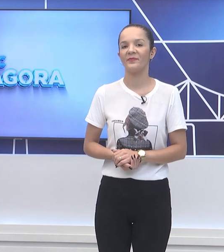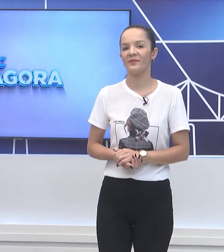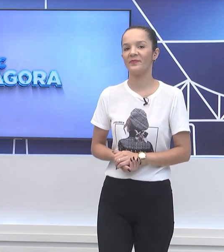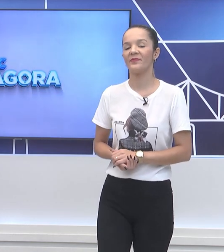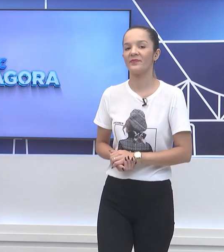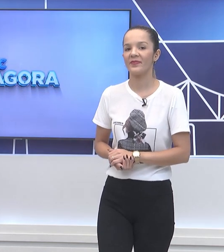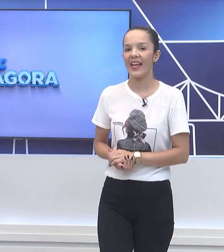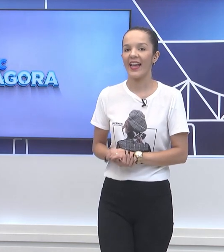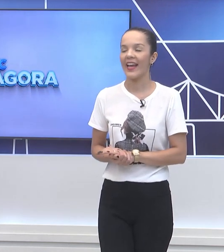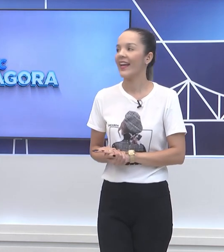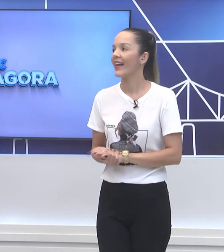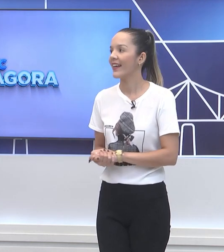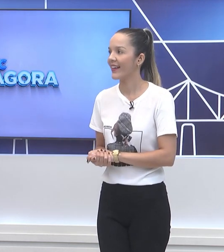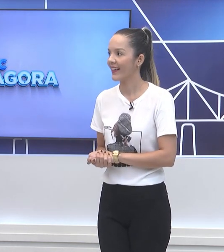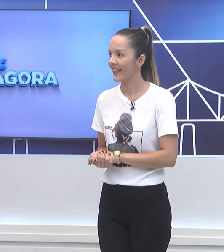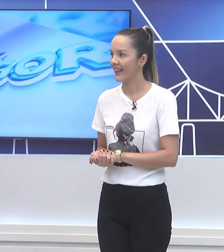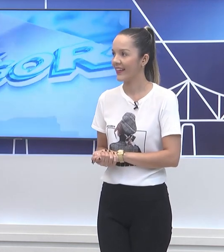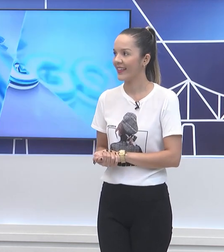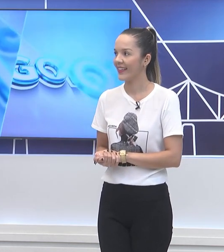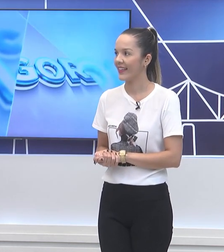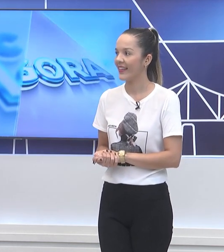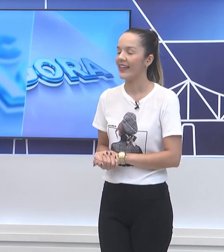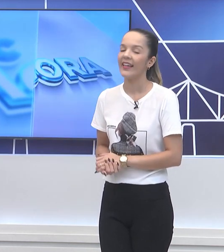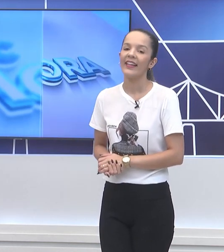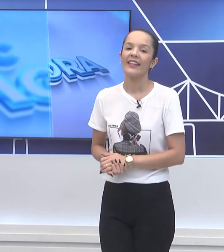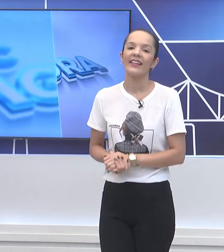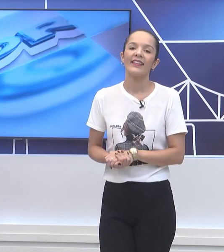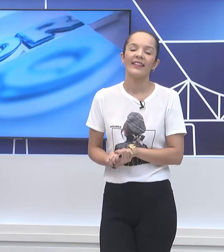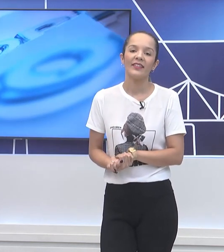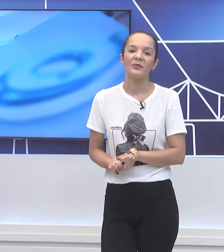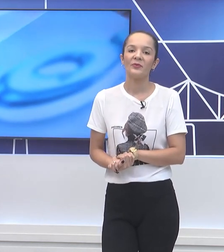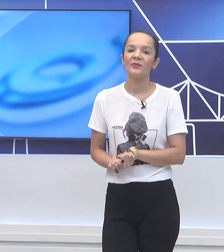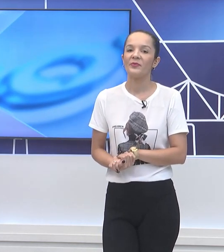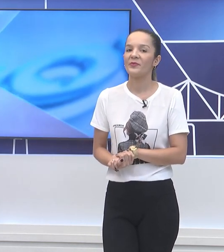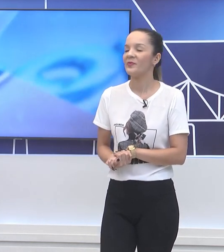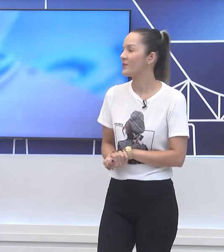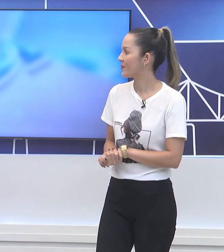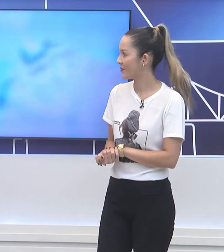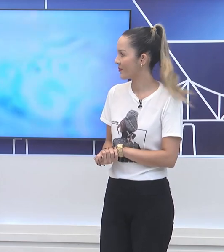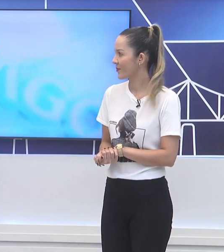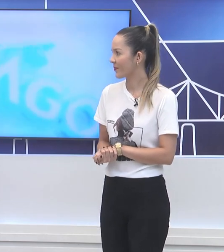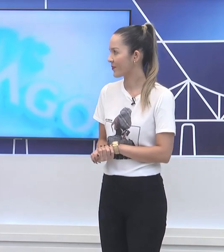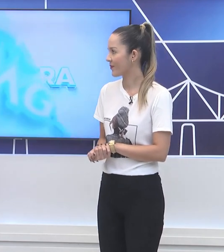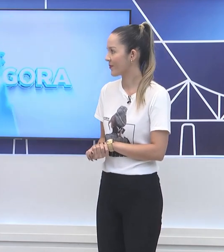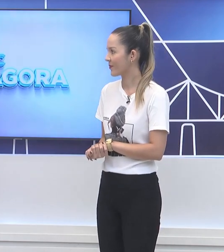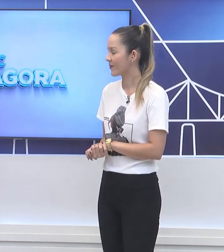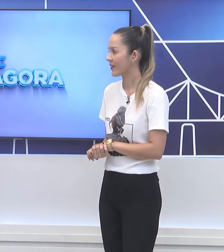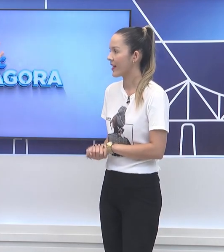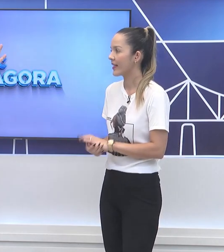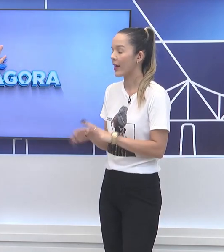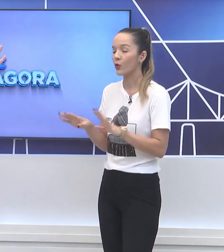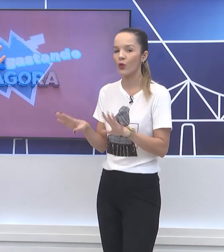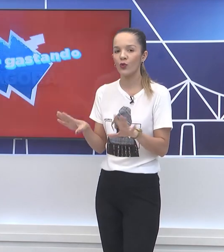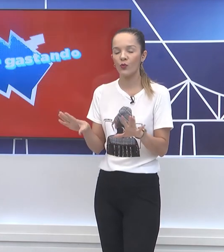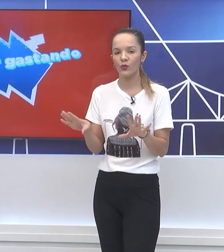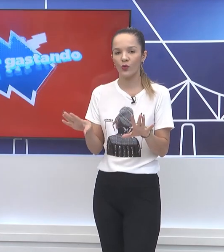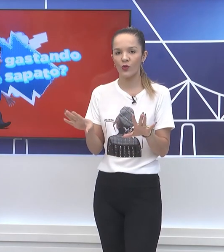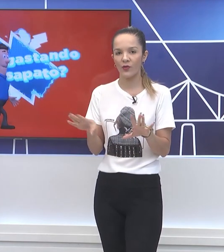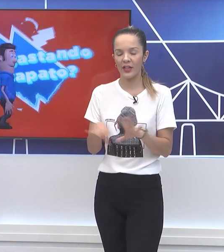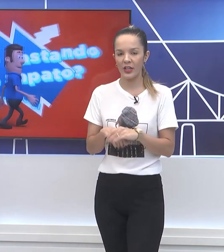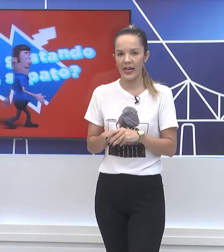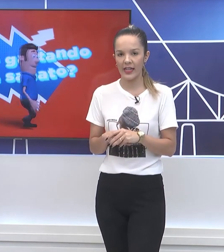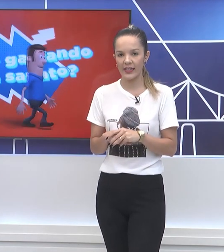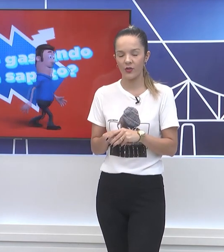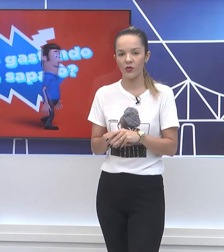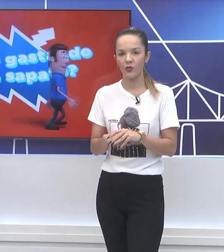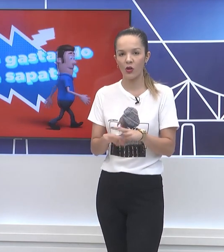É agora. Prepara o seu coração porque nós iremos sortear R$ 500. Quero todo mundo no